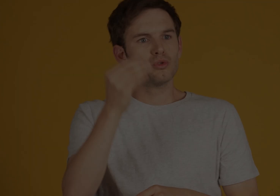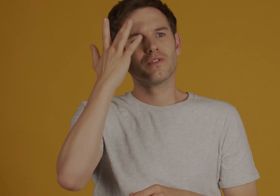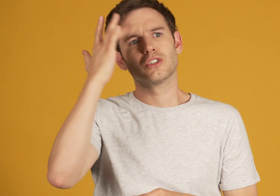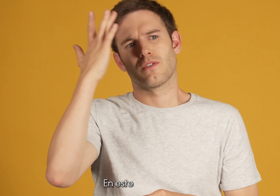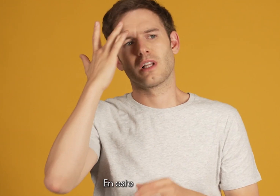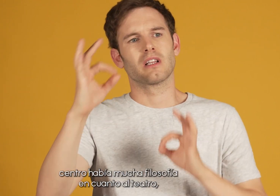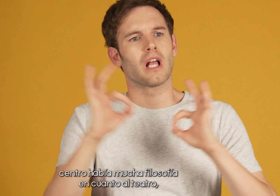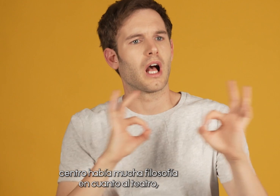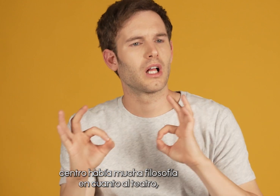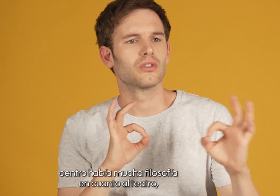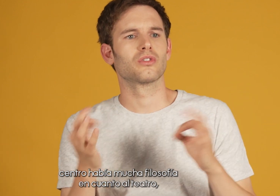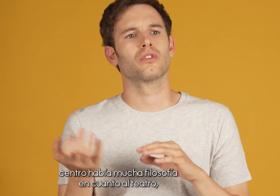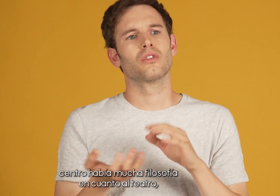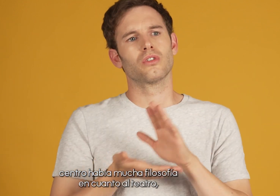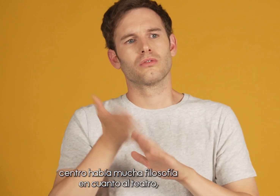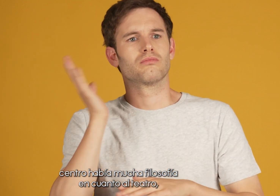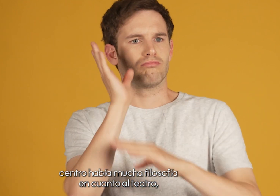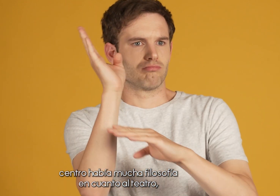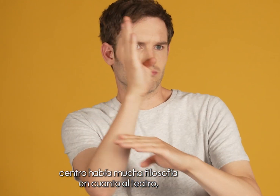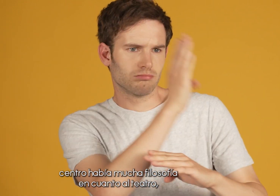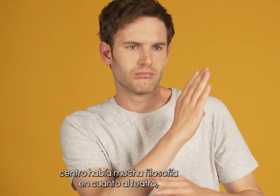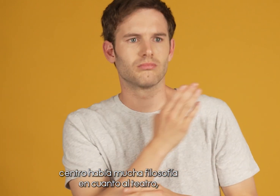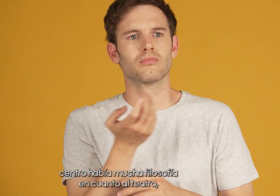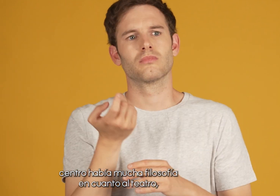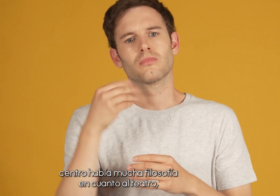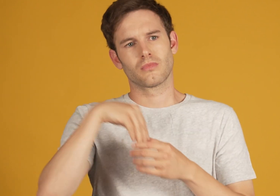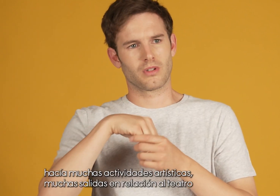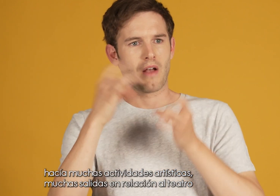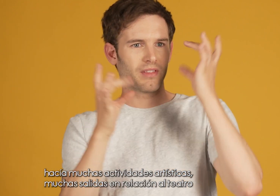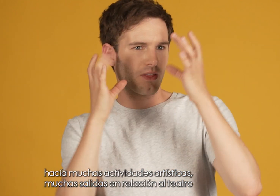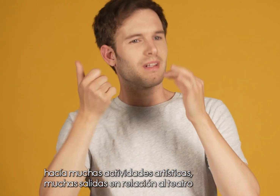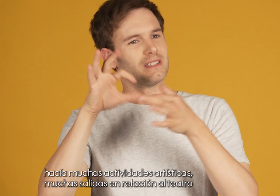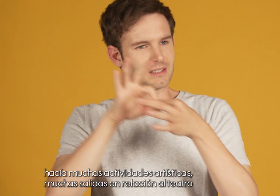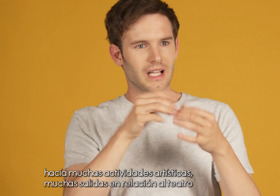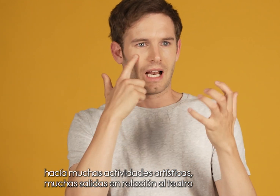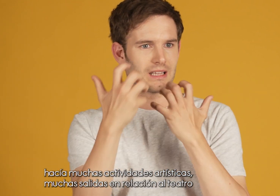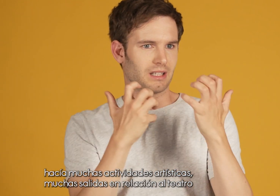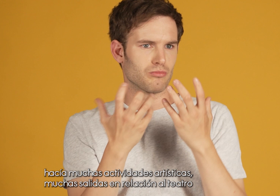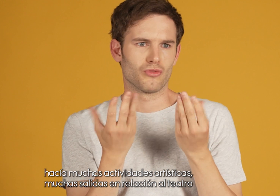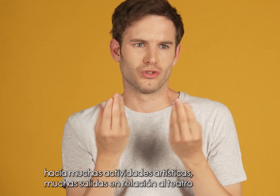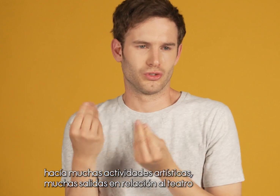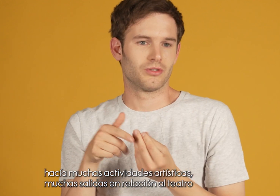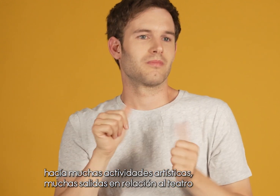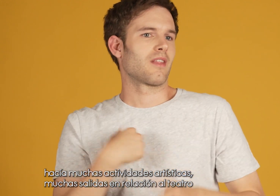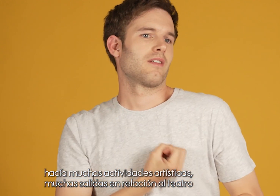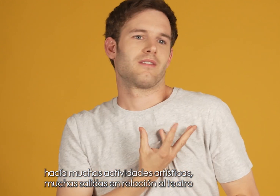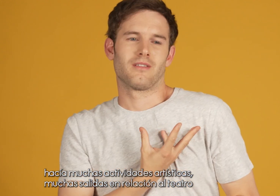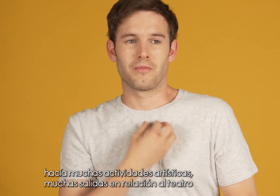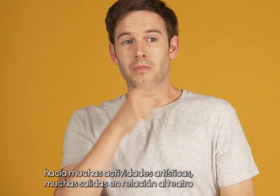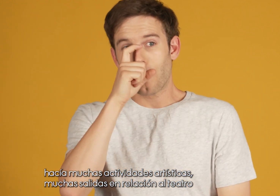En este centro había mucha filosofía en cuanto al teatro. Hacía muchas actividades artísticas, muchas salidas en relación